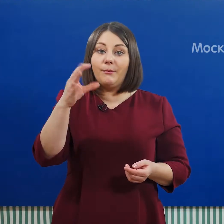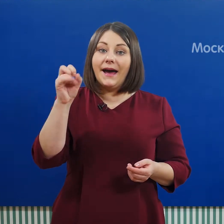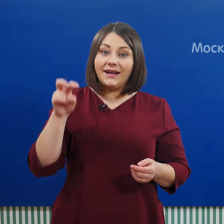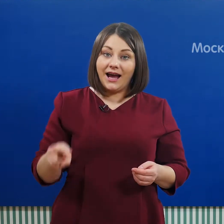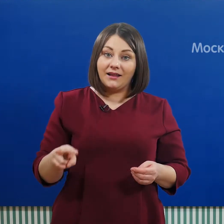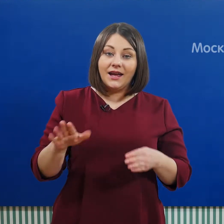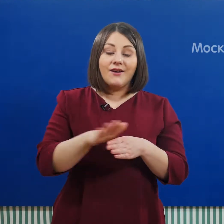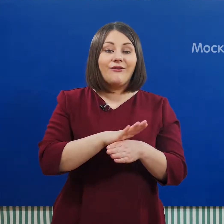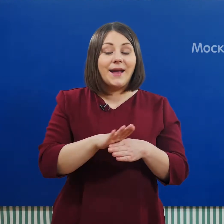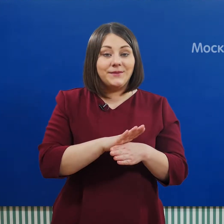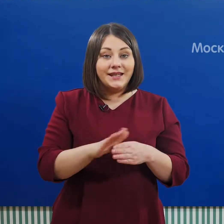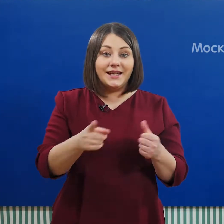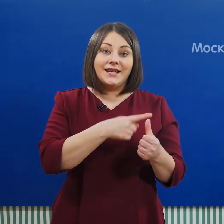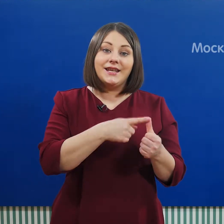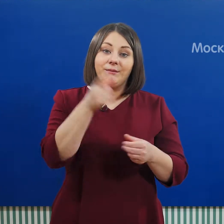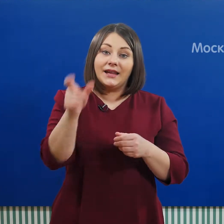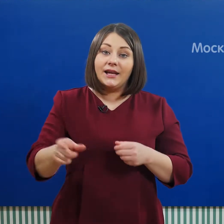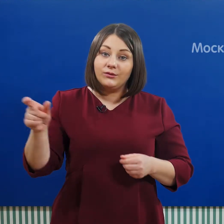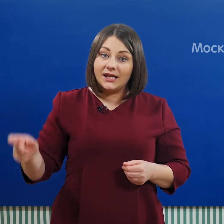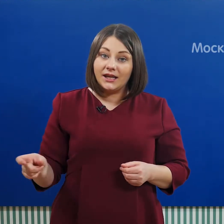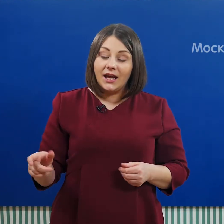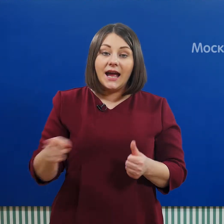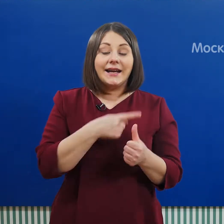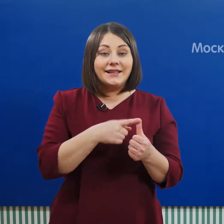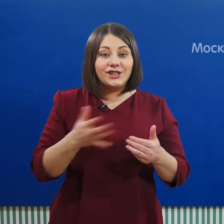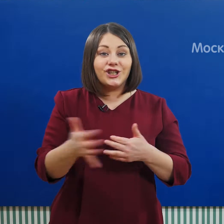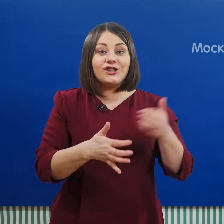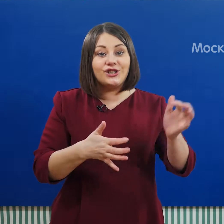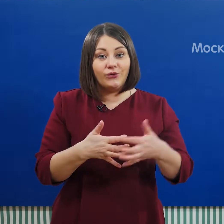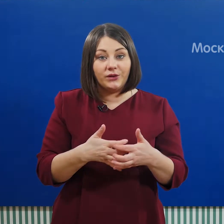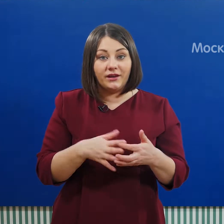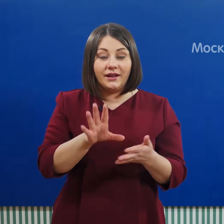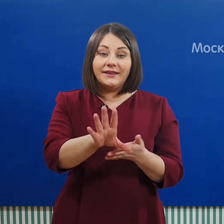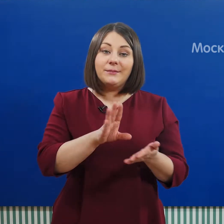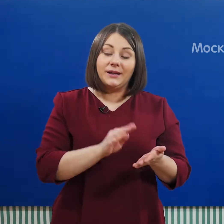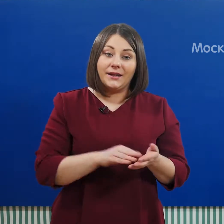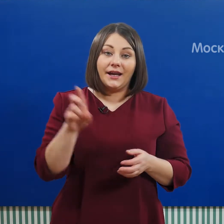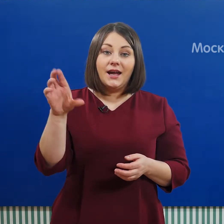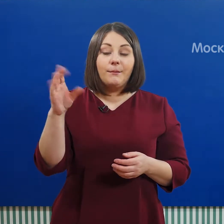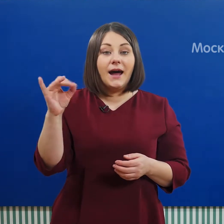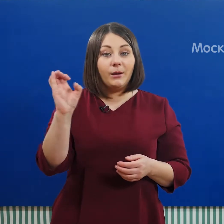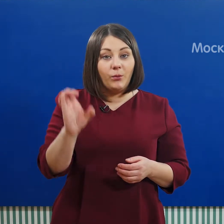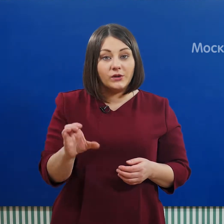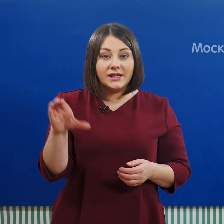Байкал, фамилии и имена людей, клички животных. Например, Барбос,